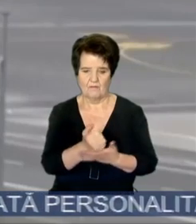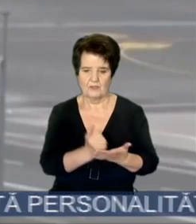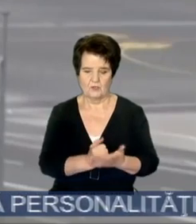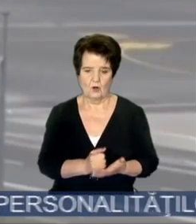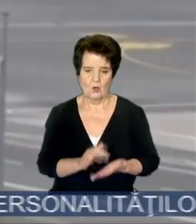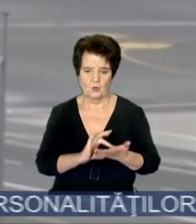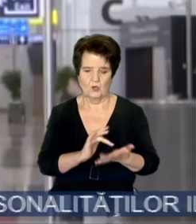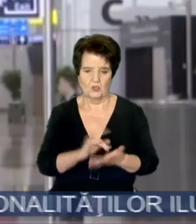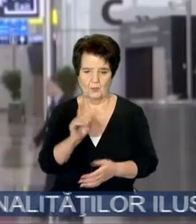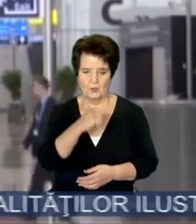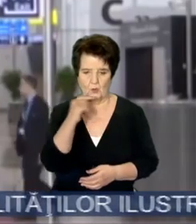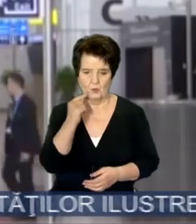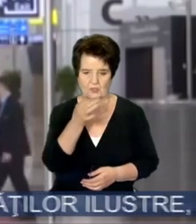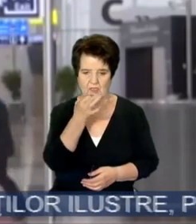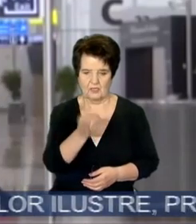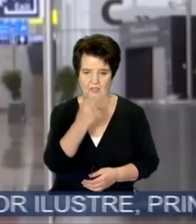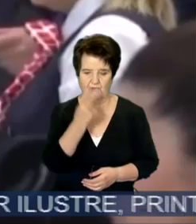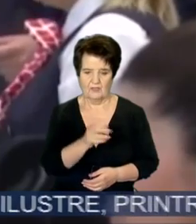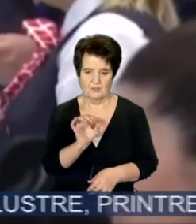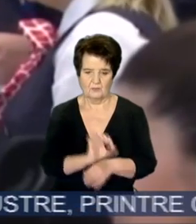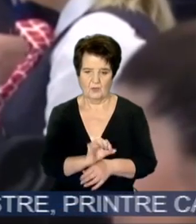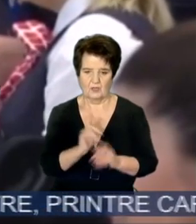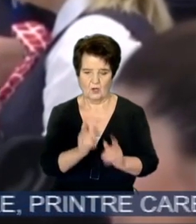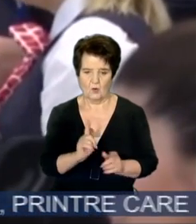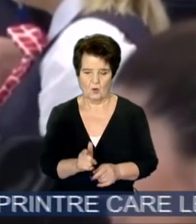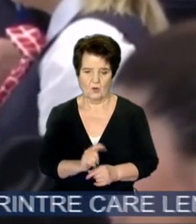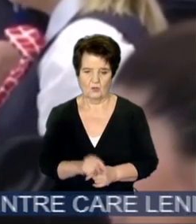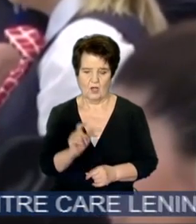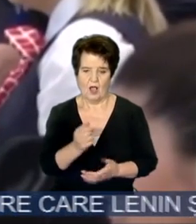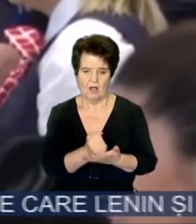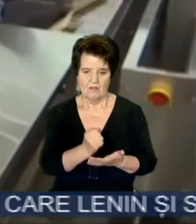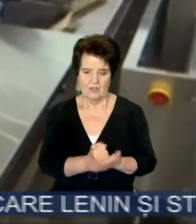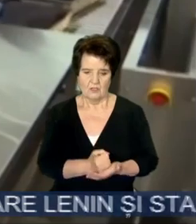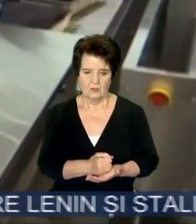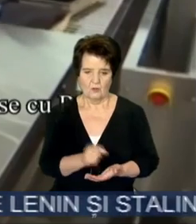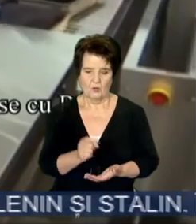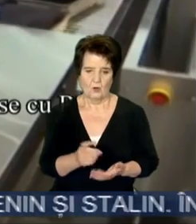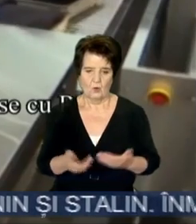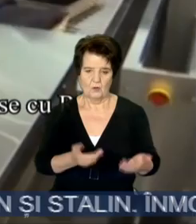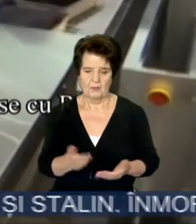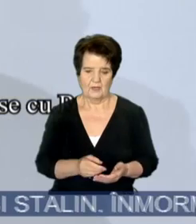turistice pentru ruși, a declarat că vede în suspendarea acordului de facilitară a vizilor un pas important.